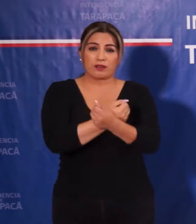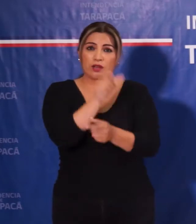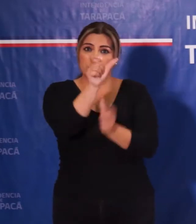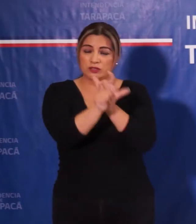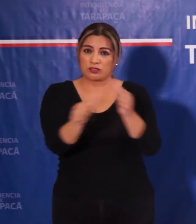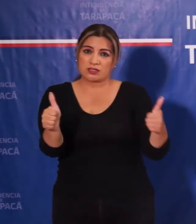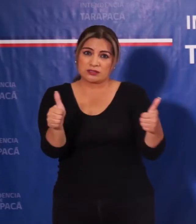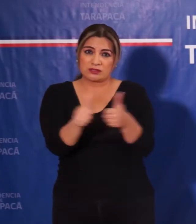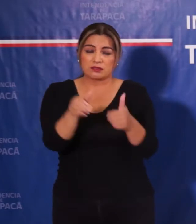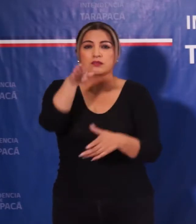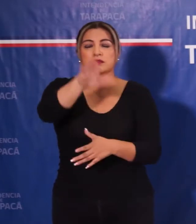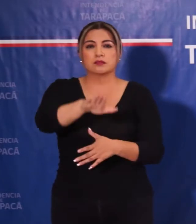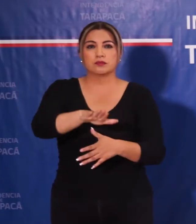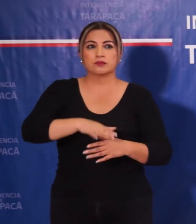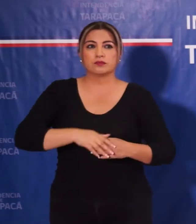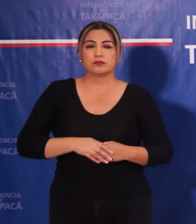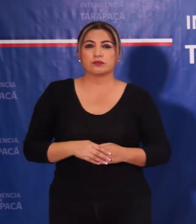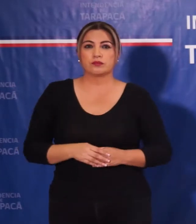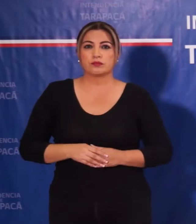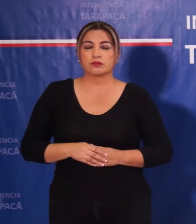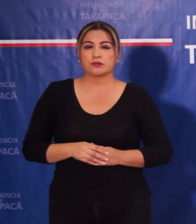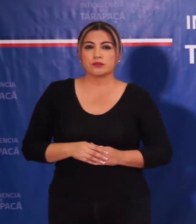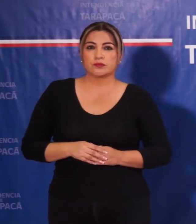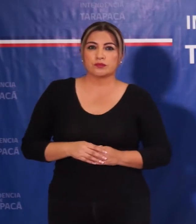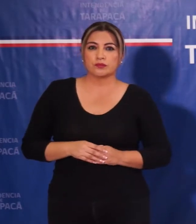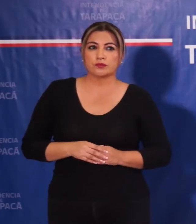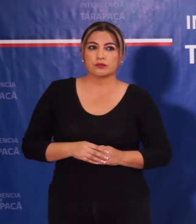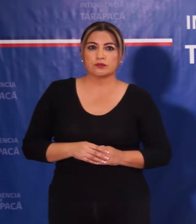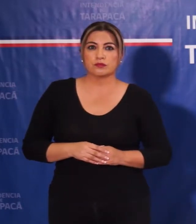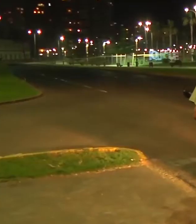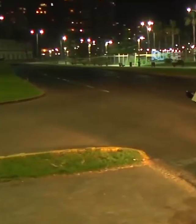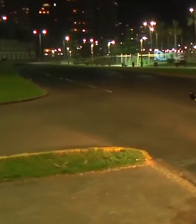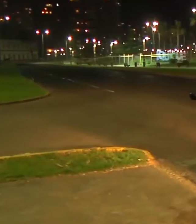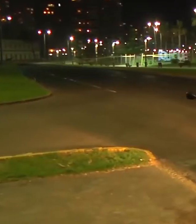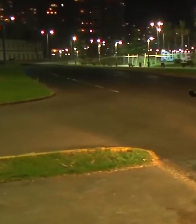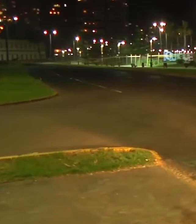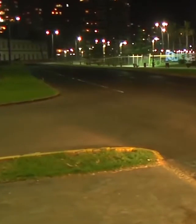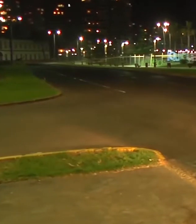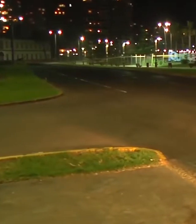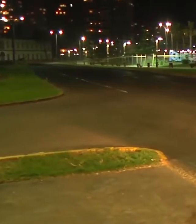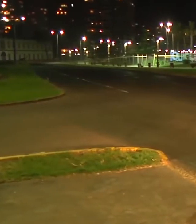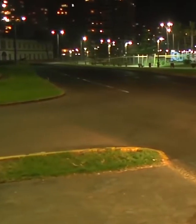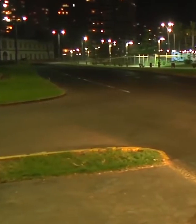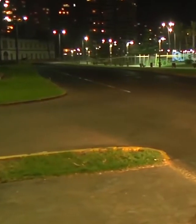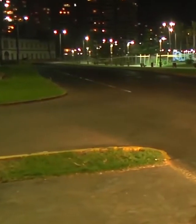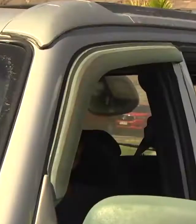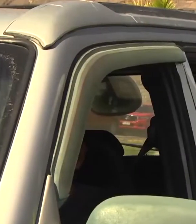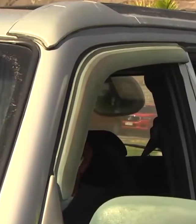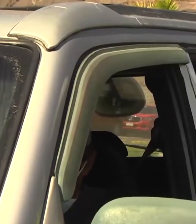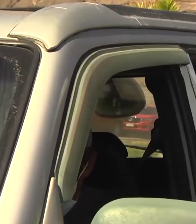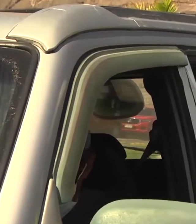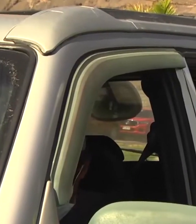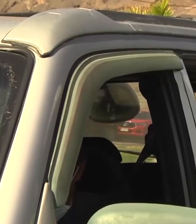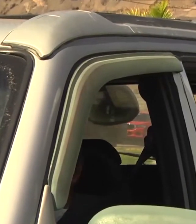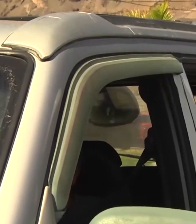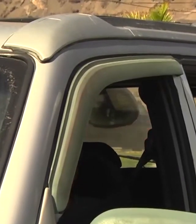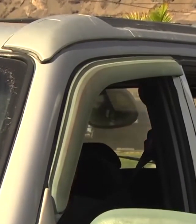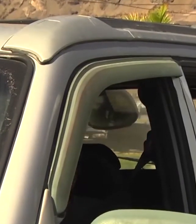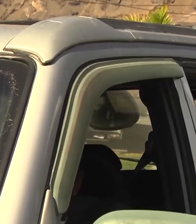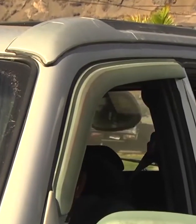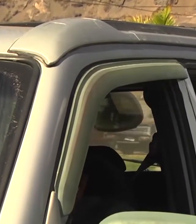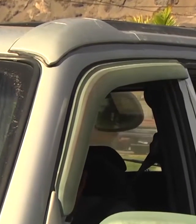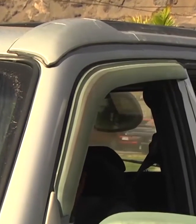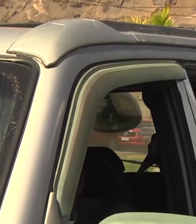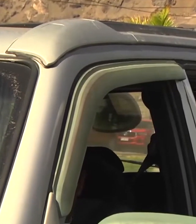tomar sus tareas. Desde un punto de vista sanitario se ha iniciado la